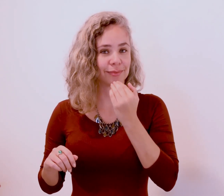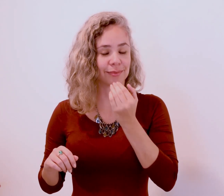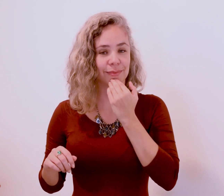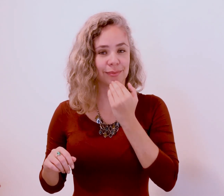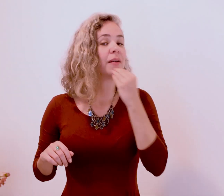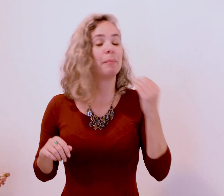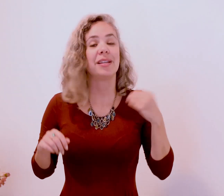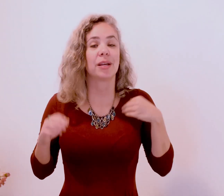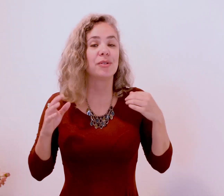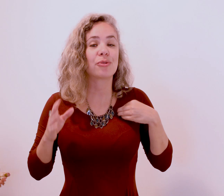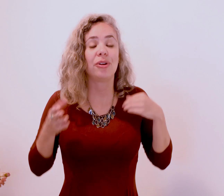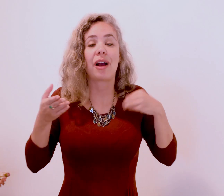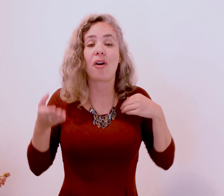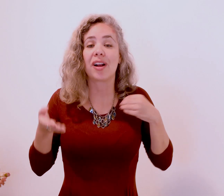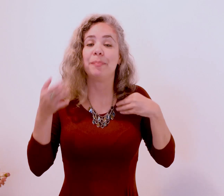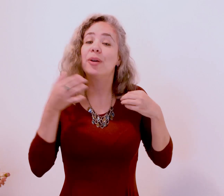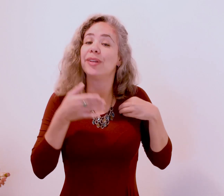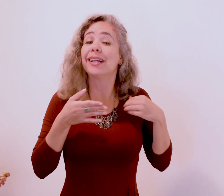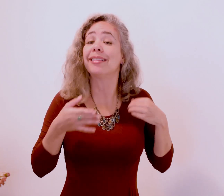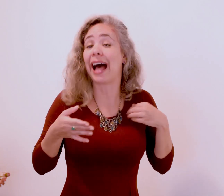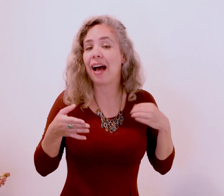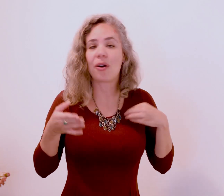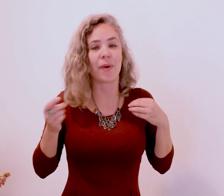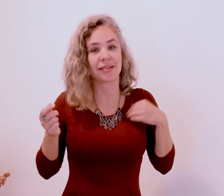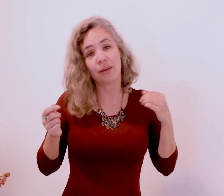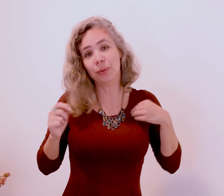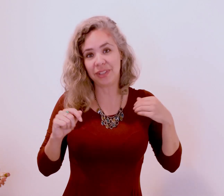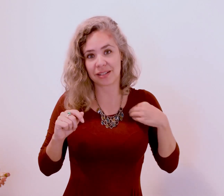Mas eu escolho agora me conectar com essa abundância